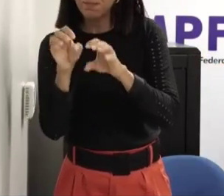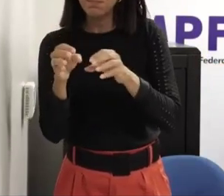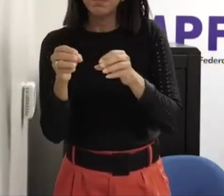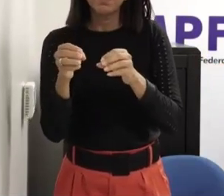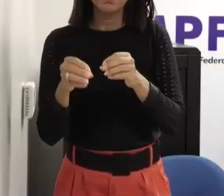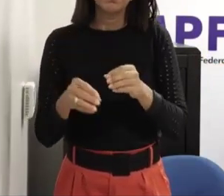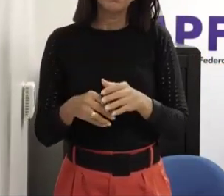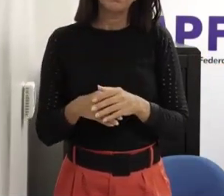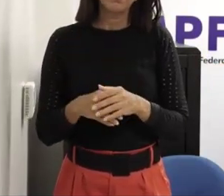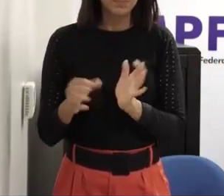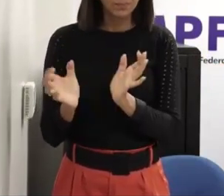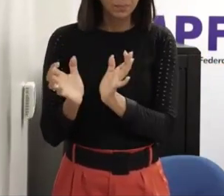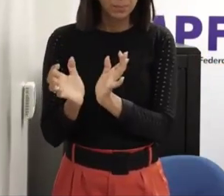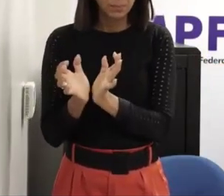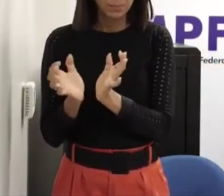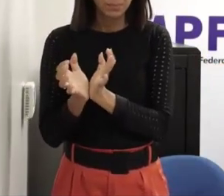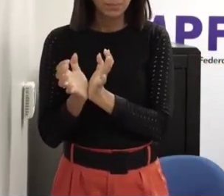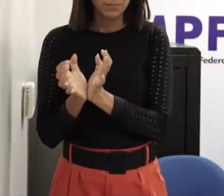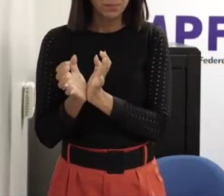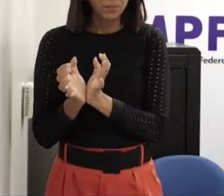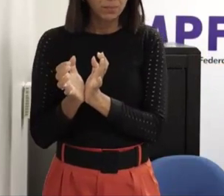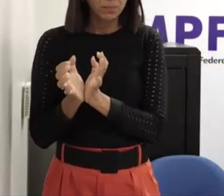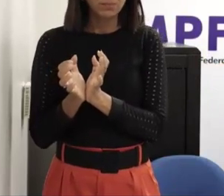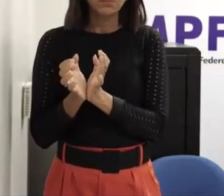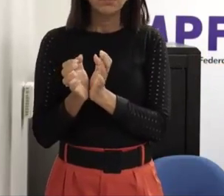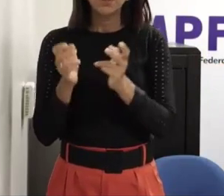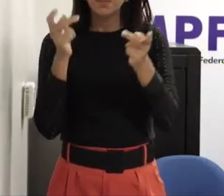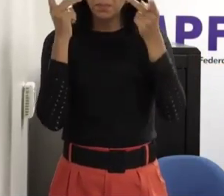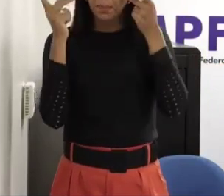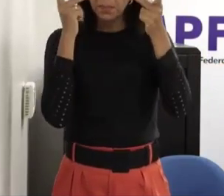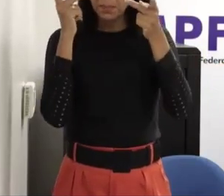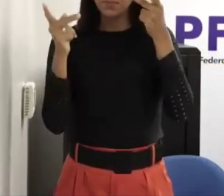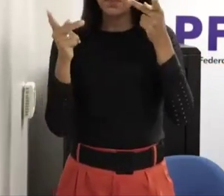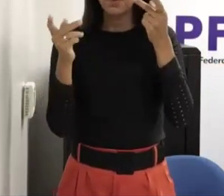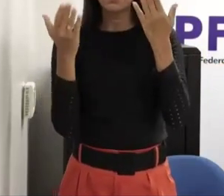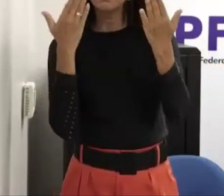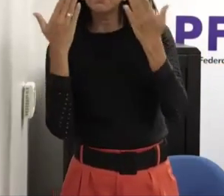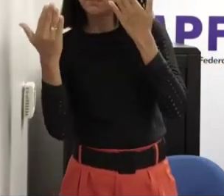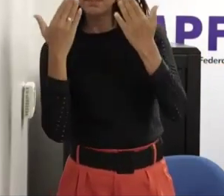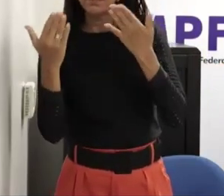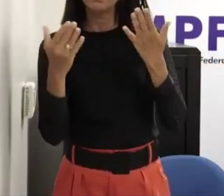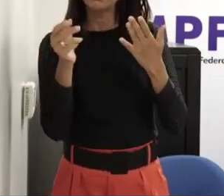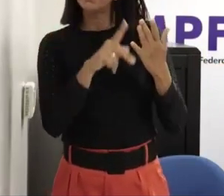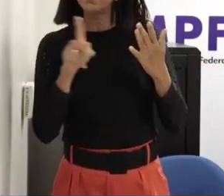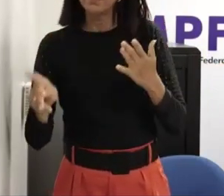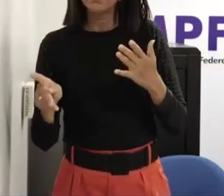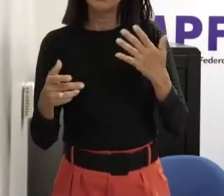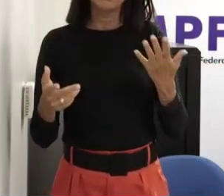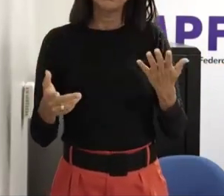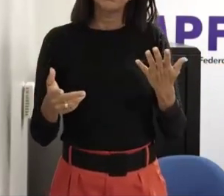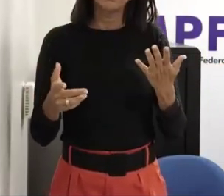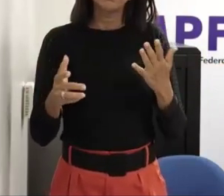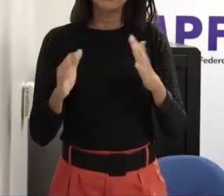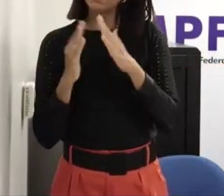aqui também presentes psicólogas de escola pedagogas então assim